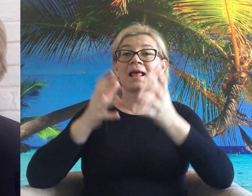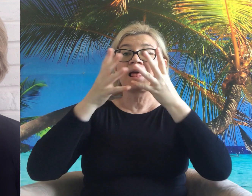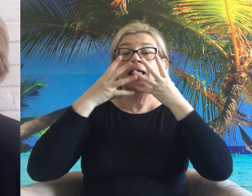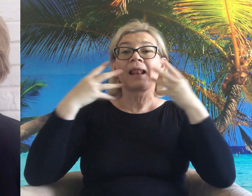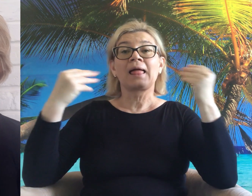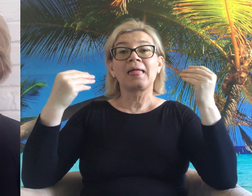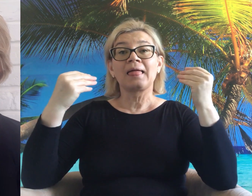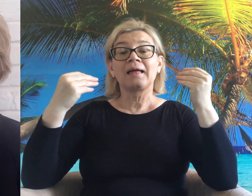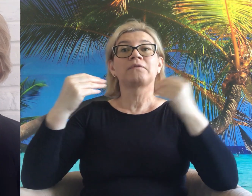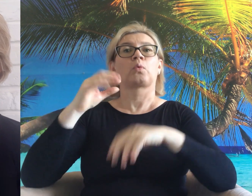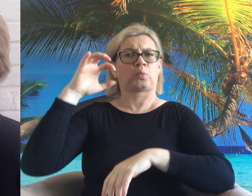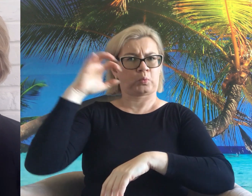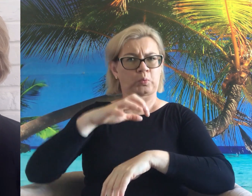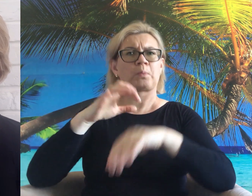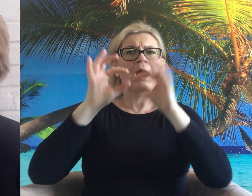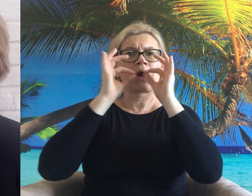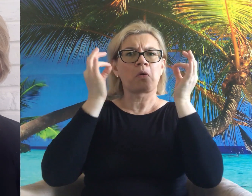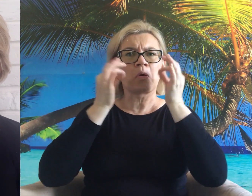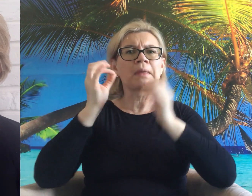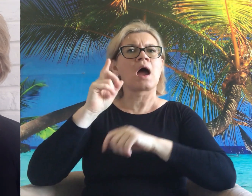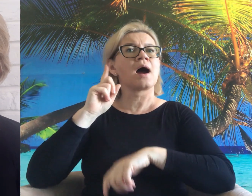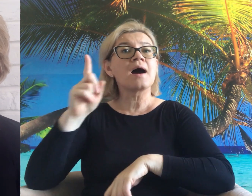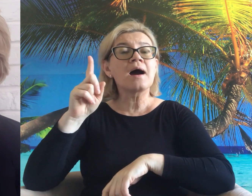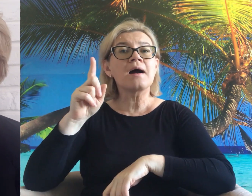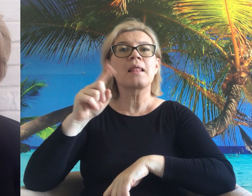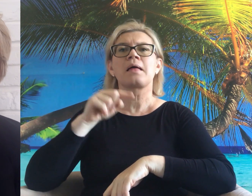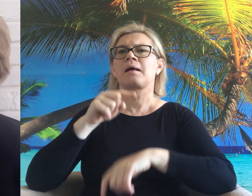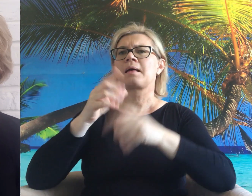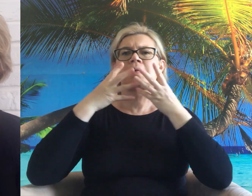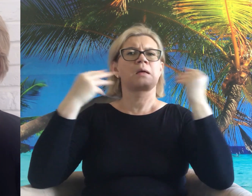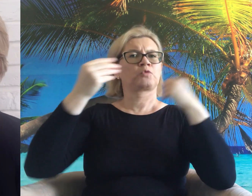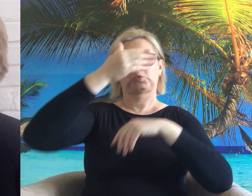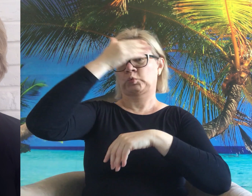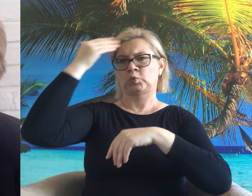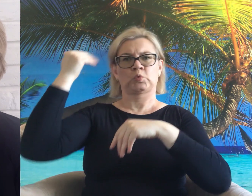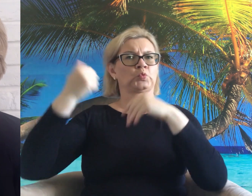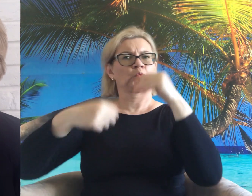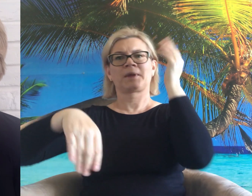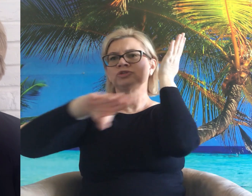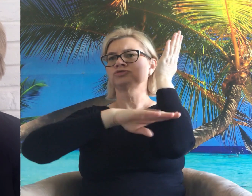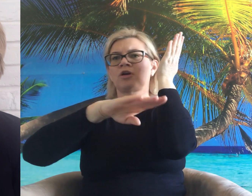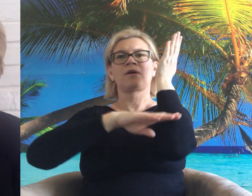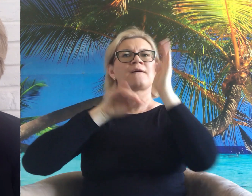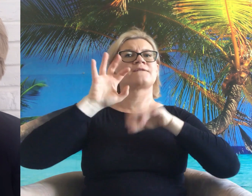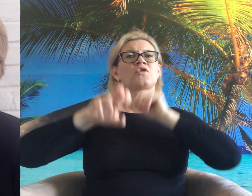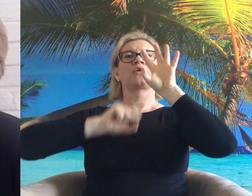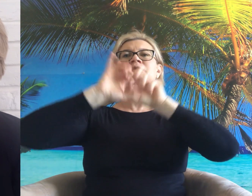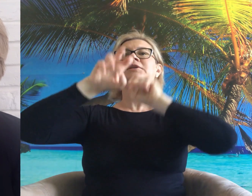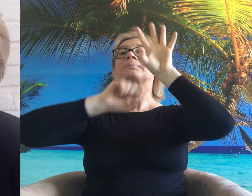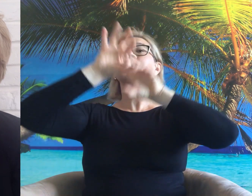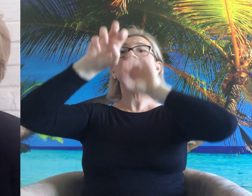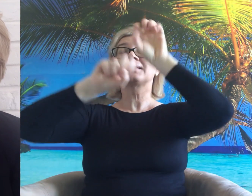Chociaż lwy należą do kotów, nie potrafią wspinać się na drzewa.